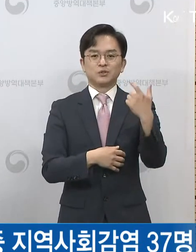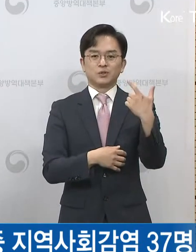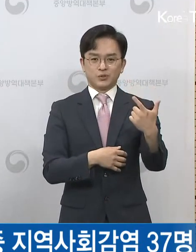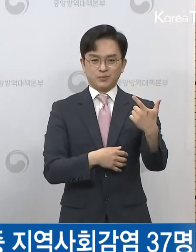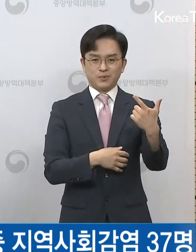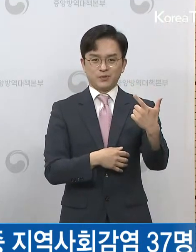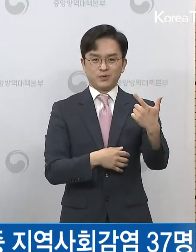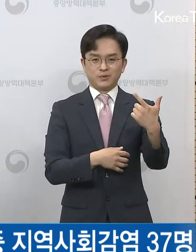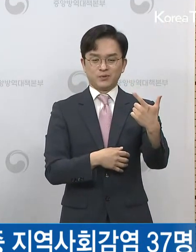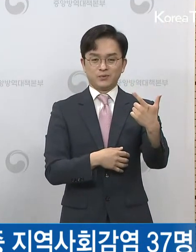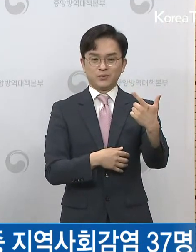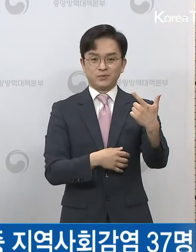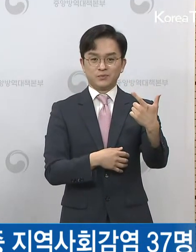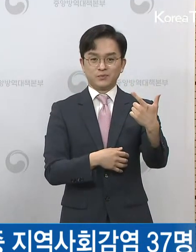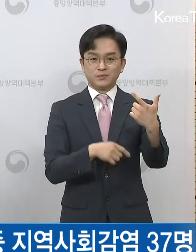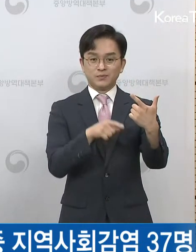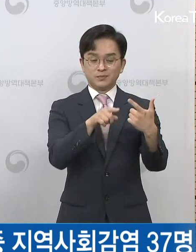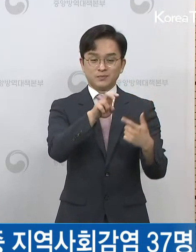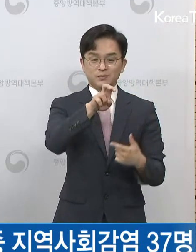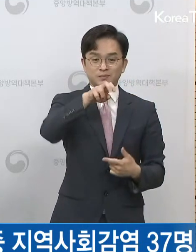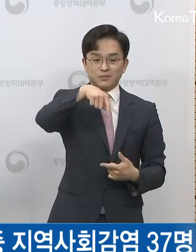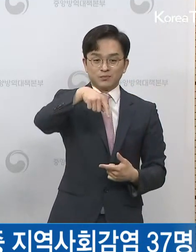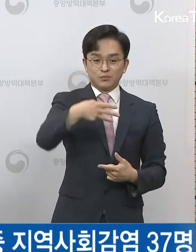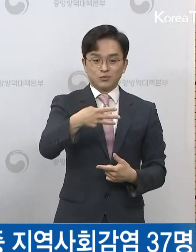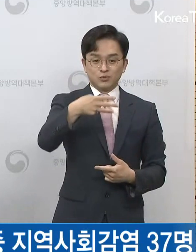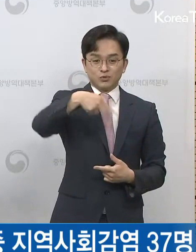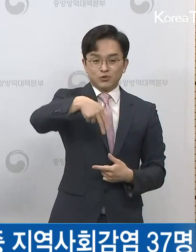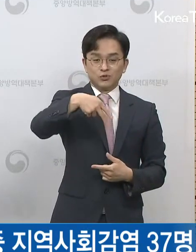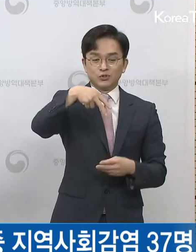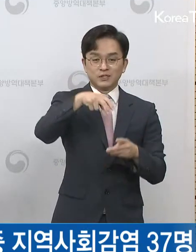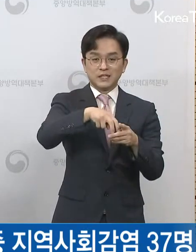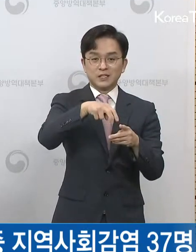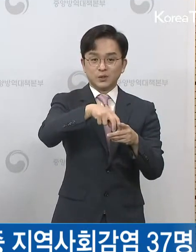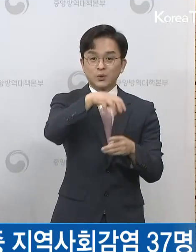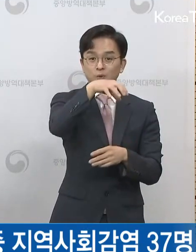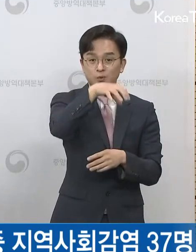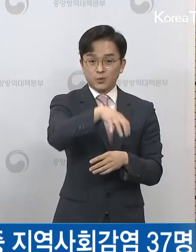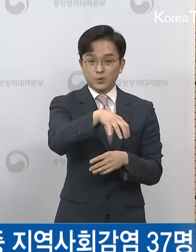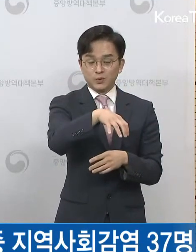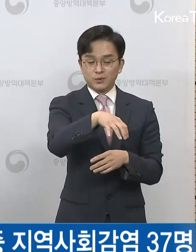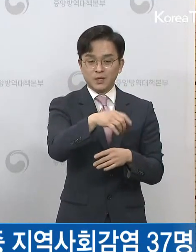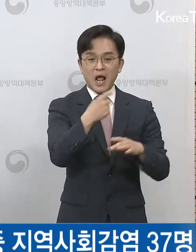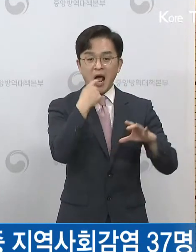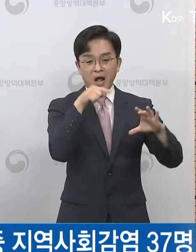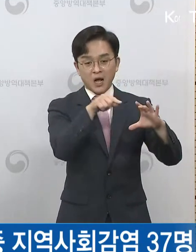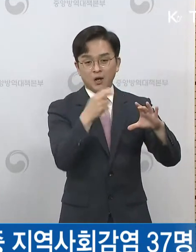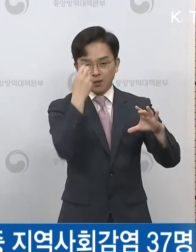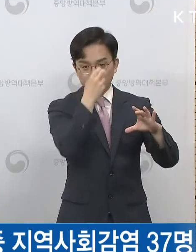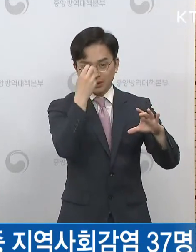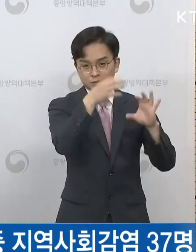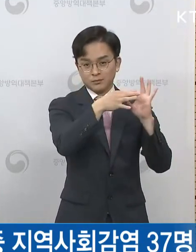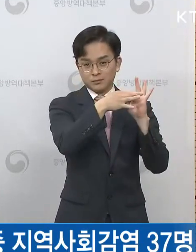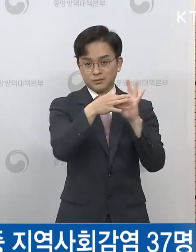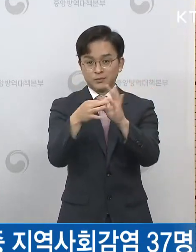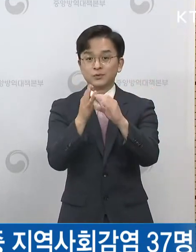확인되었으며 해당 물류센터 근무자 대상으로는 진단검사가 현재 실시 중에 있습니다.